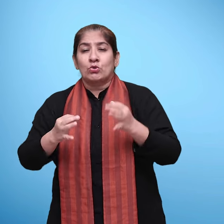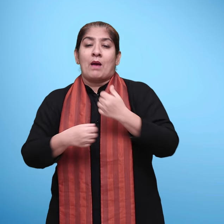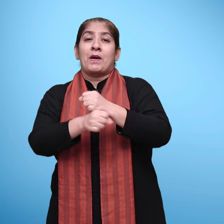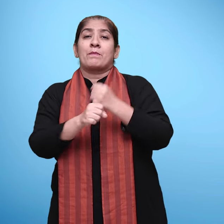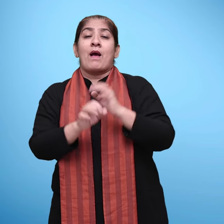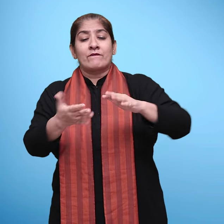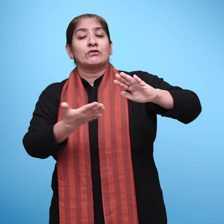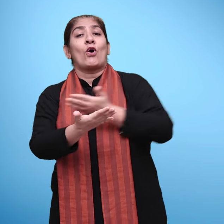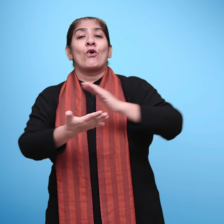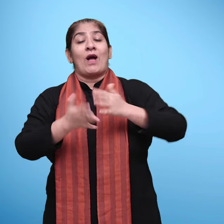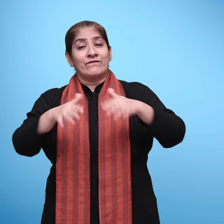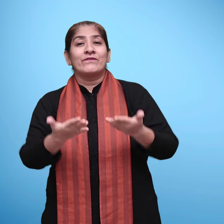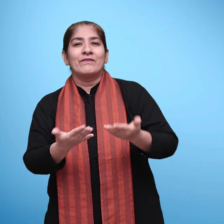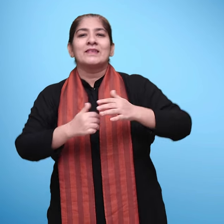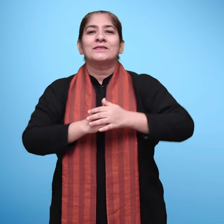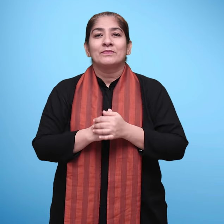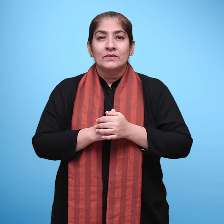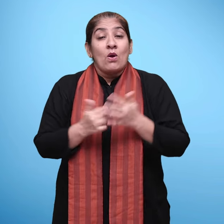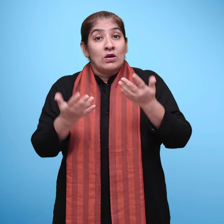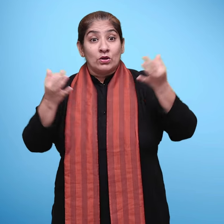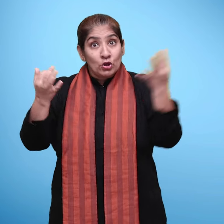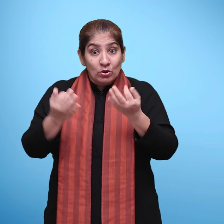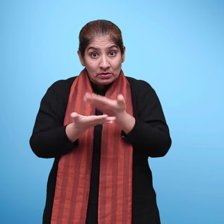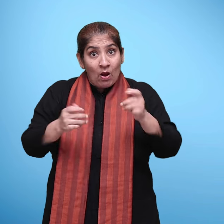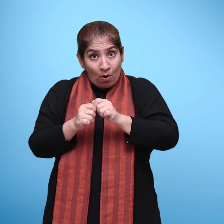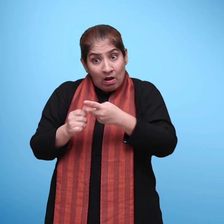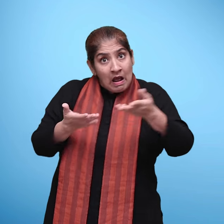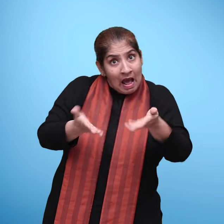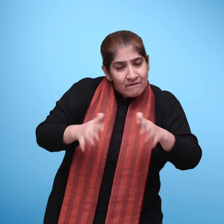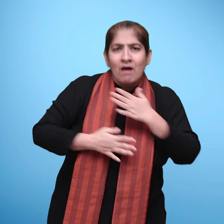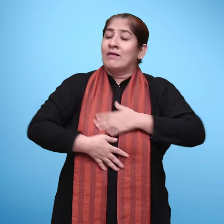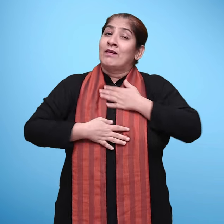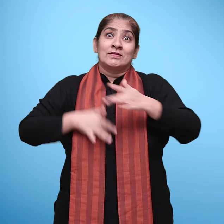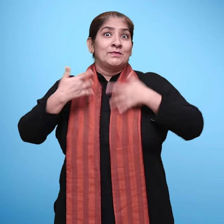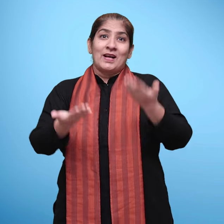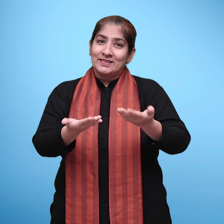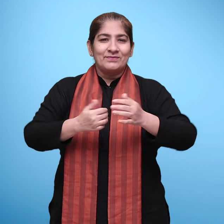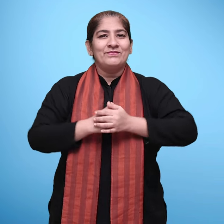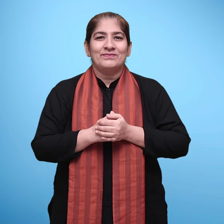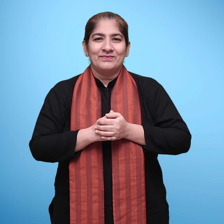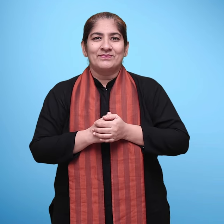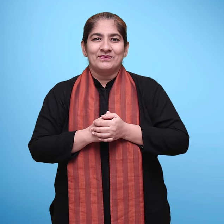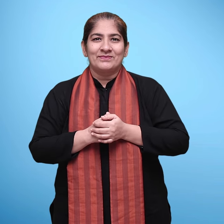से तुकबंदी करते हुए नई कविता की रचना करें ऐसे अनेक अवसर आनंद मई कविता का हिस्सा है